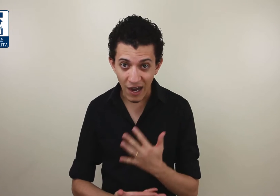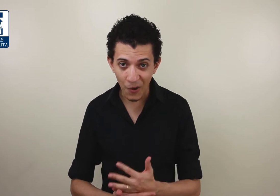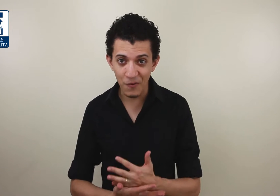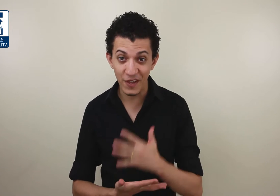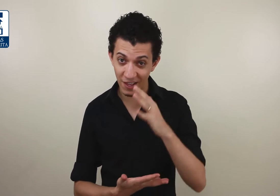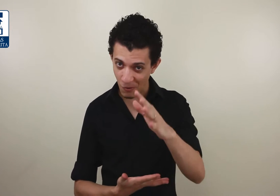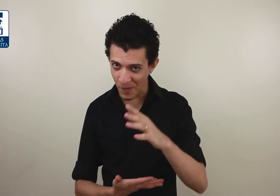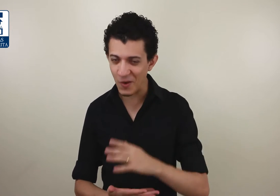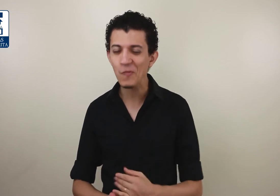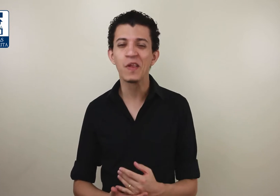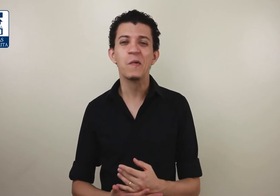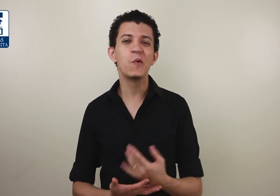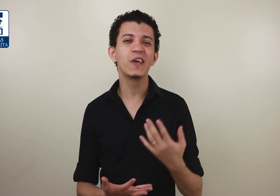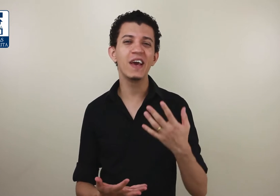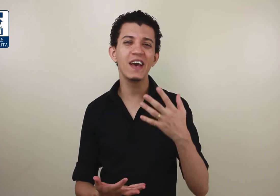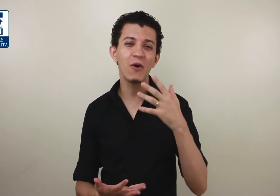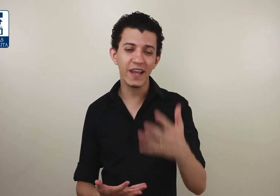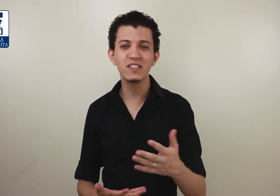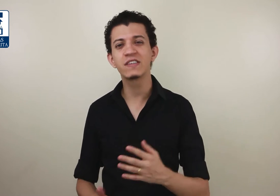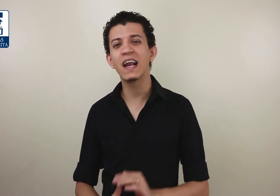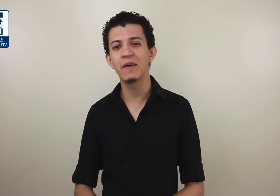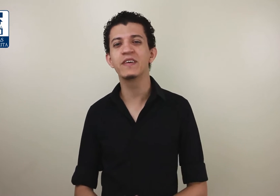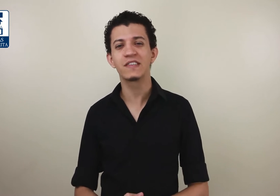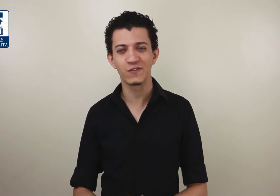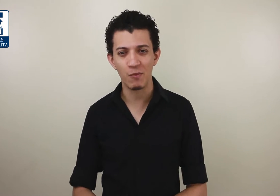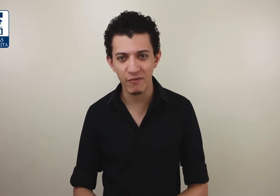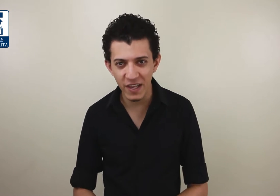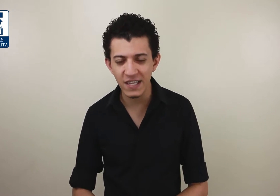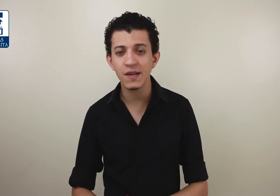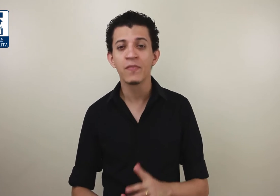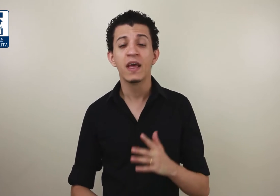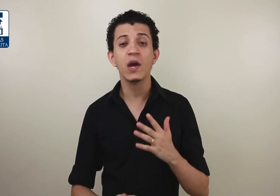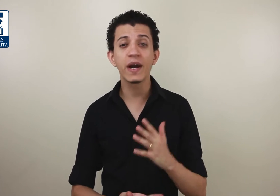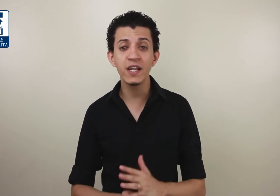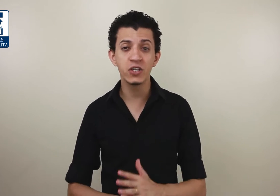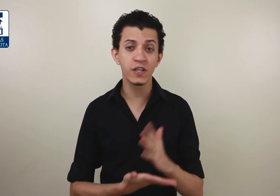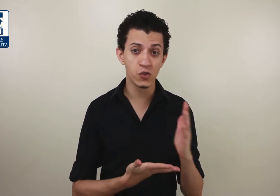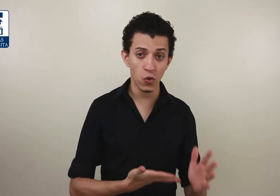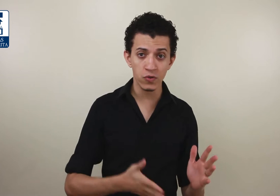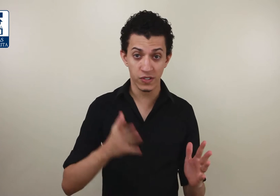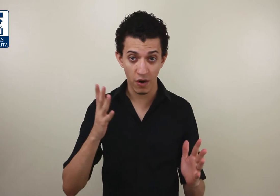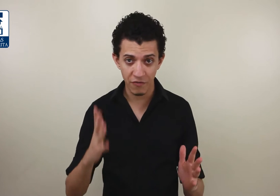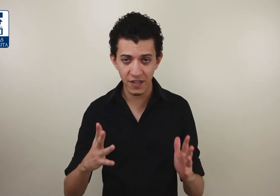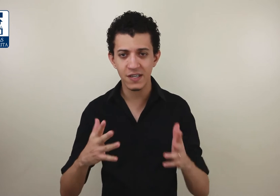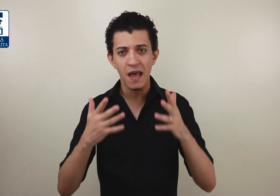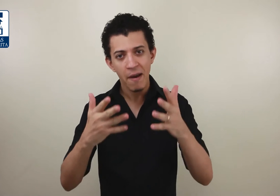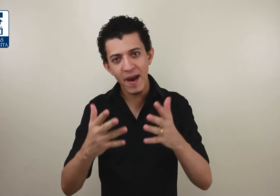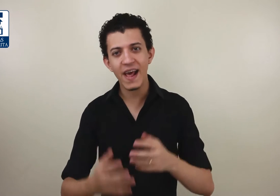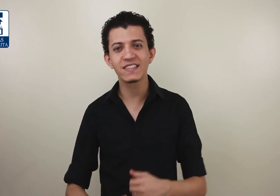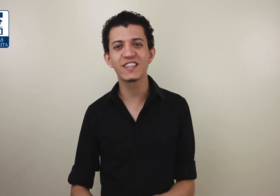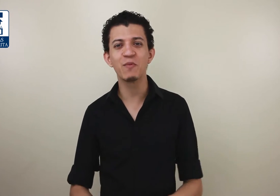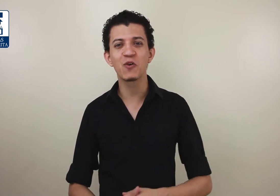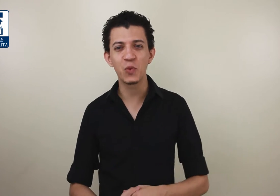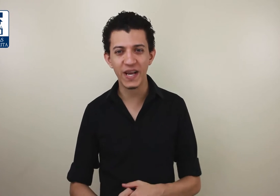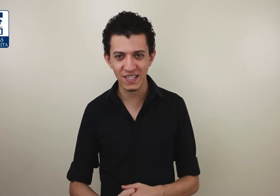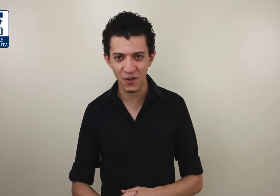aula, fique comigo, porque eu acredito que a Libras transforma vidas e eu acredito que surdos e ouvintes merecem ter uma comunicação